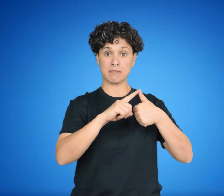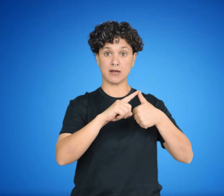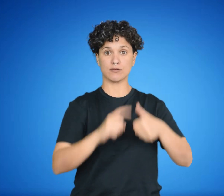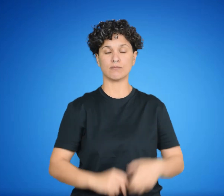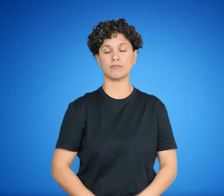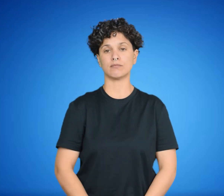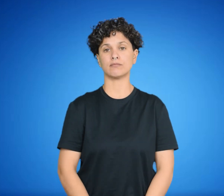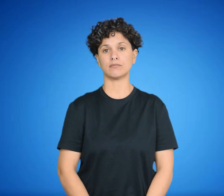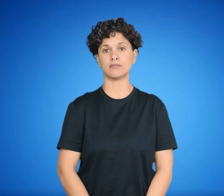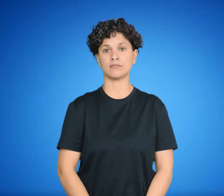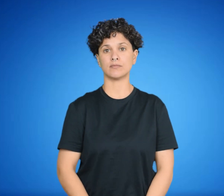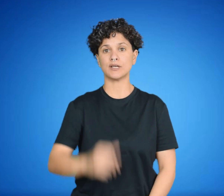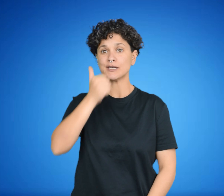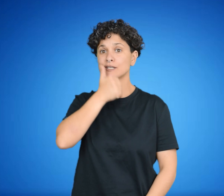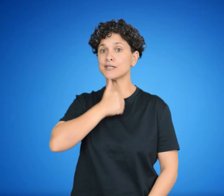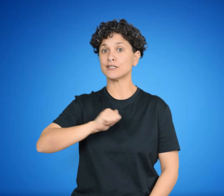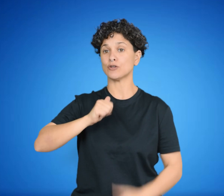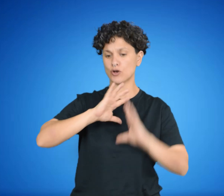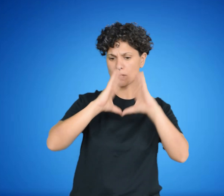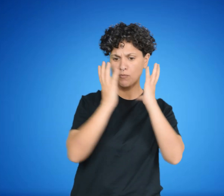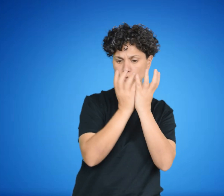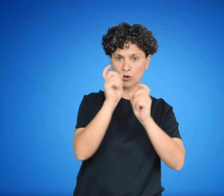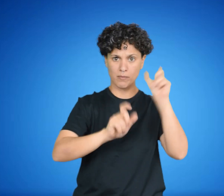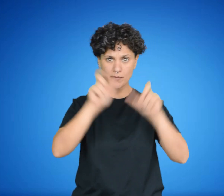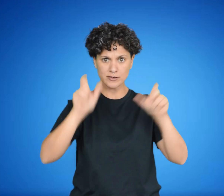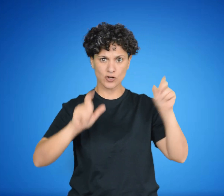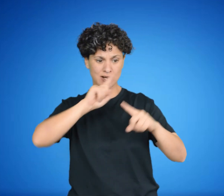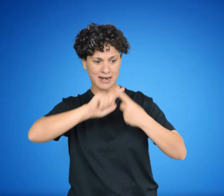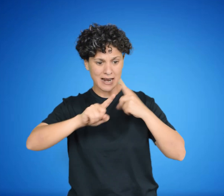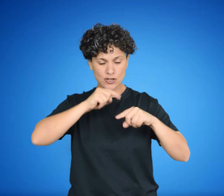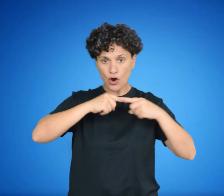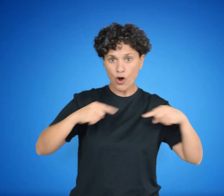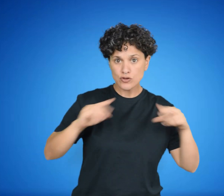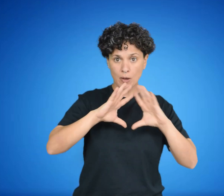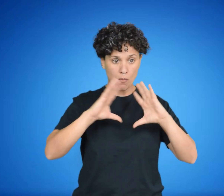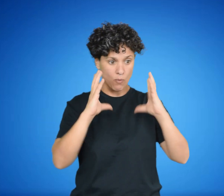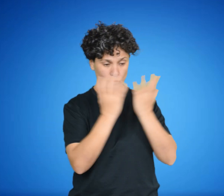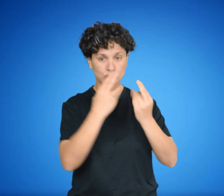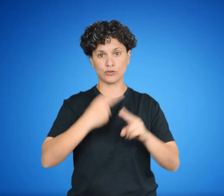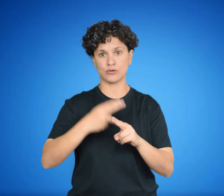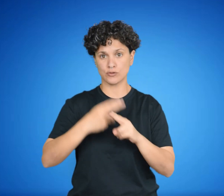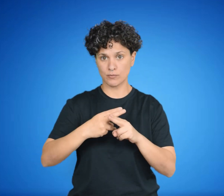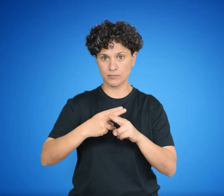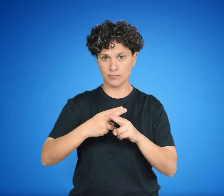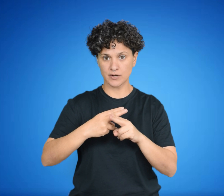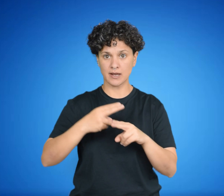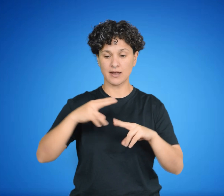Las principales ideas del marxismo pueden resumirse en sus cuatro postulados fundamentales, que son